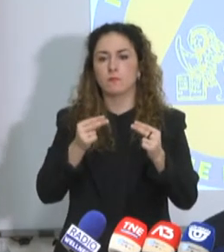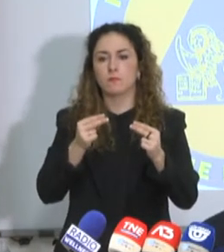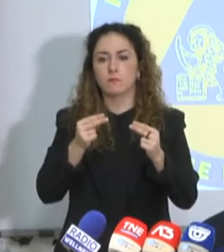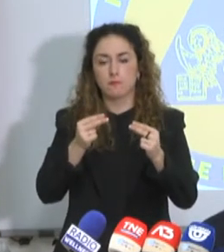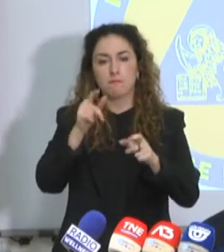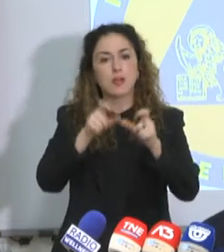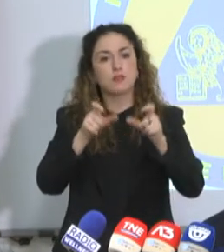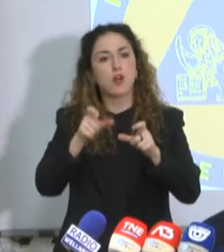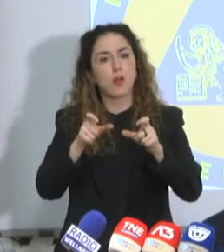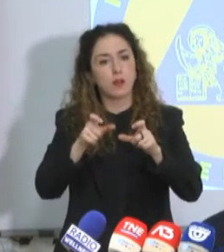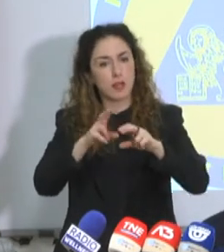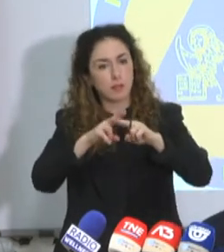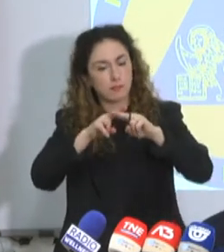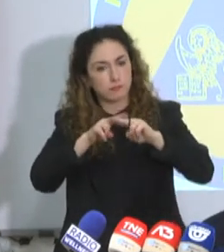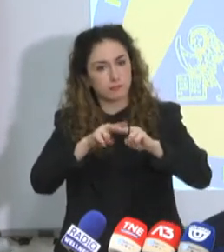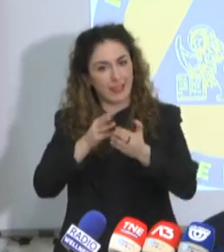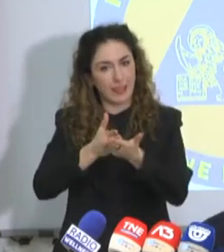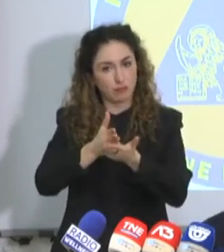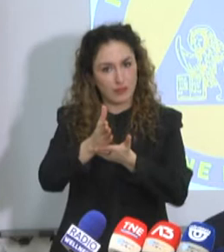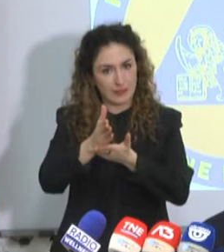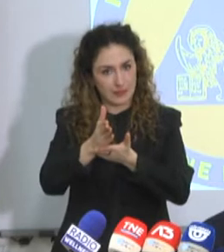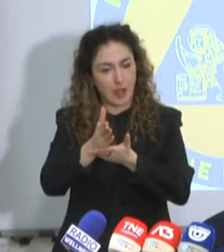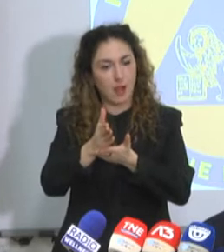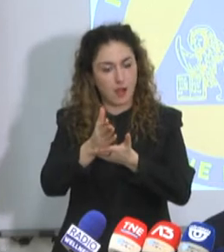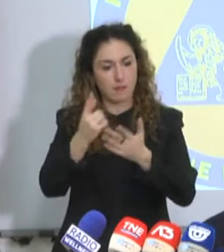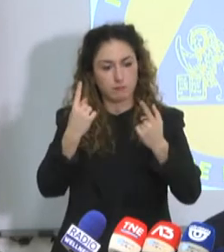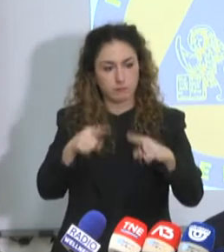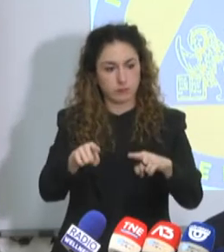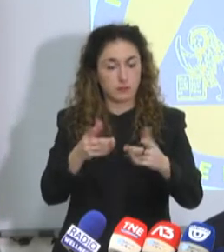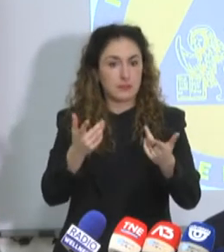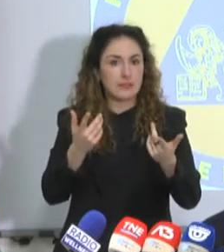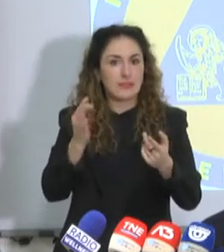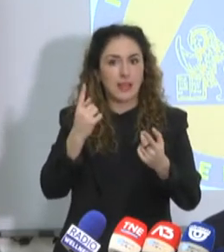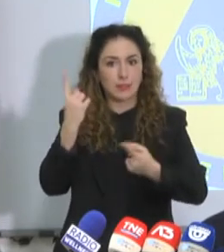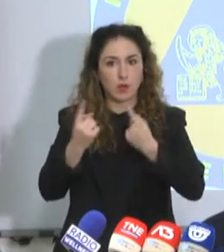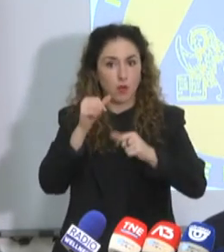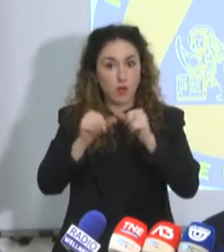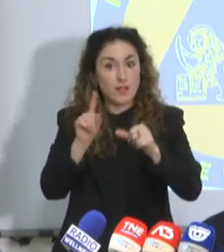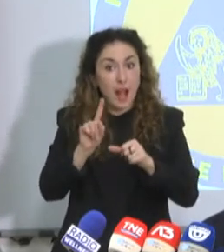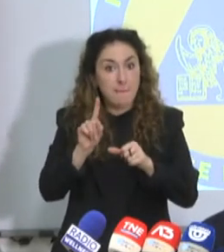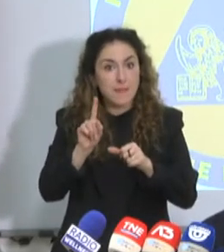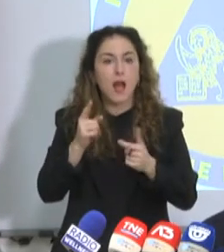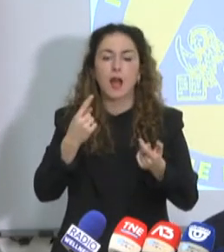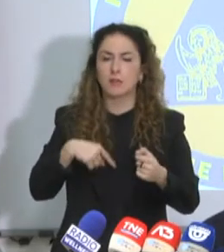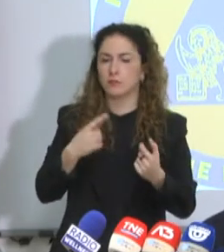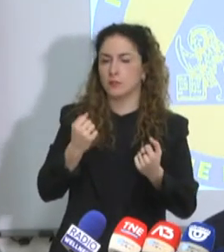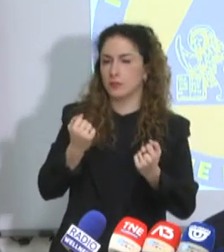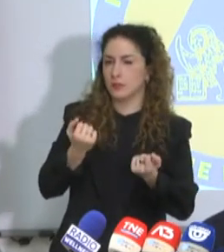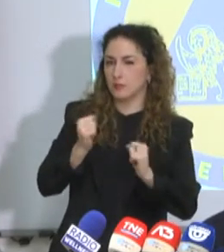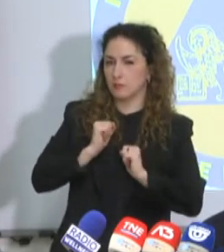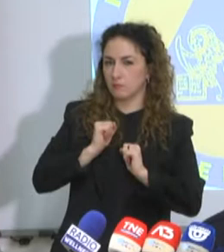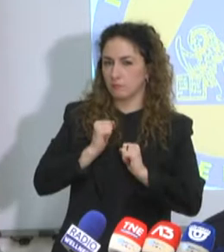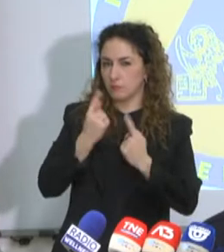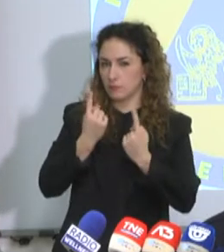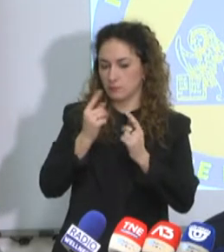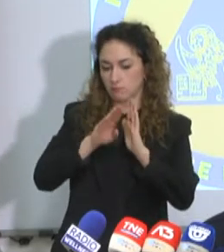che vi ho detto prima e questo numero di ingressi, se la situazione non cambia, noi ci aspettiamo un'ulteriore discesa che